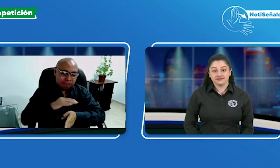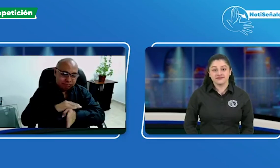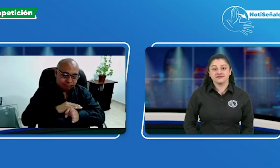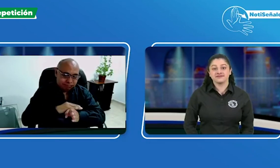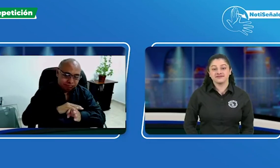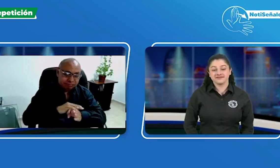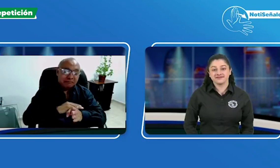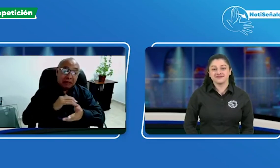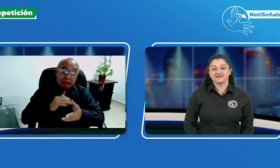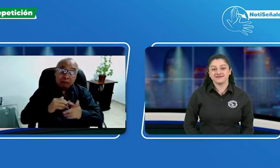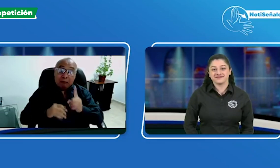y derechos.